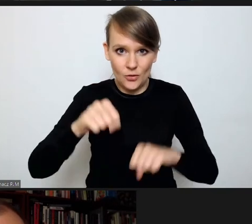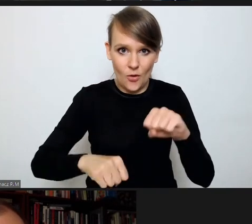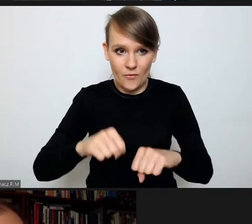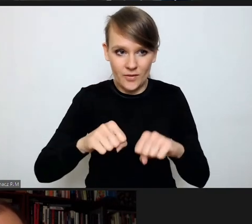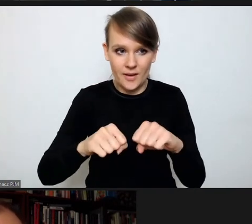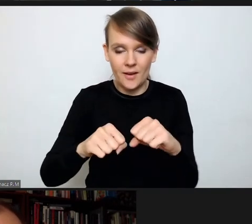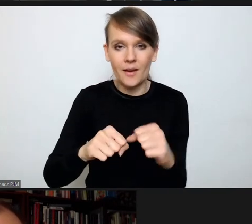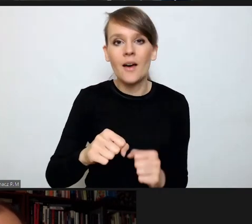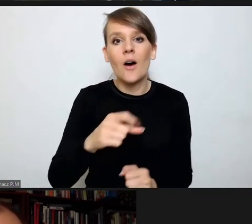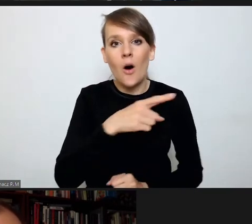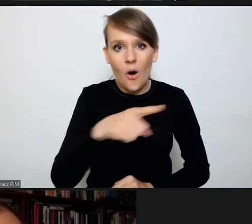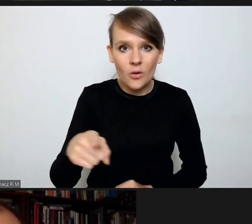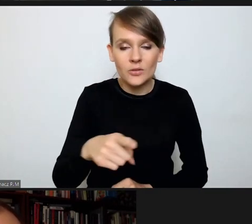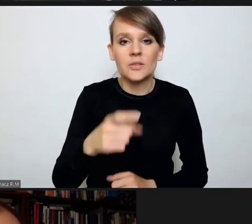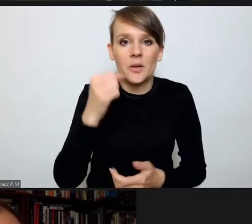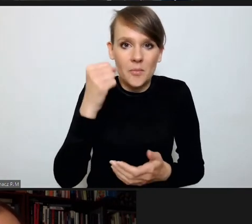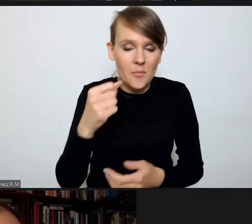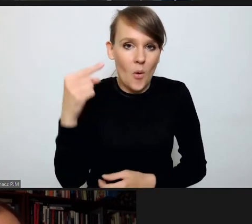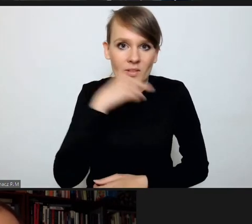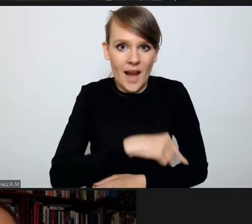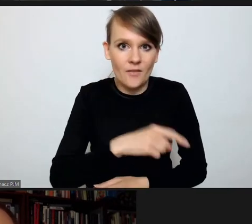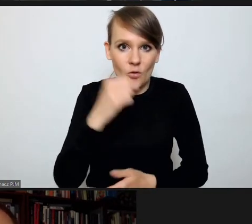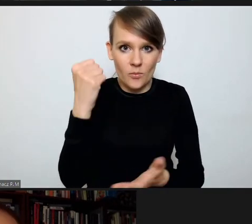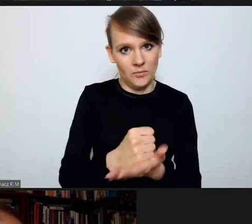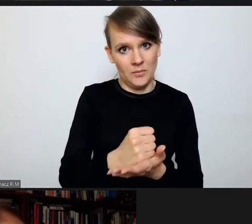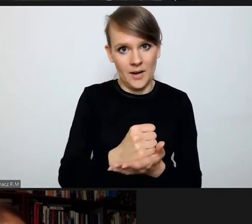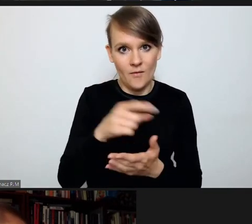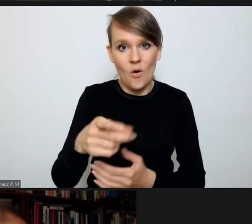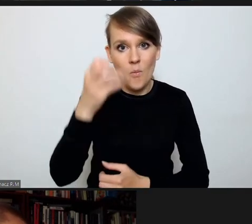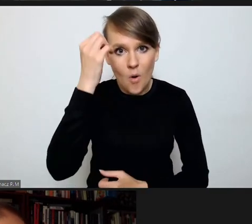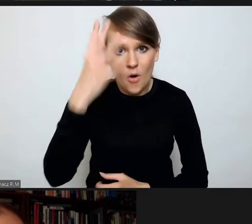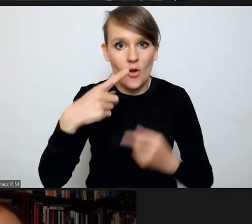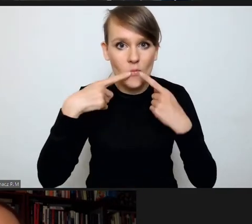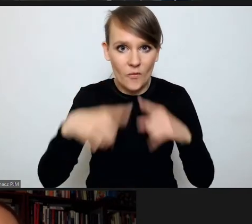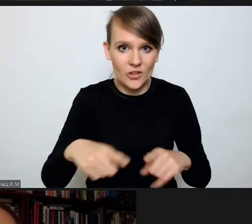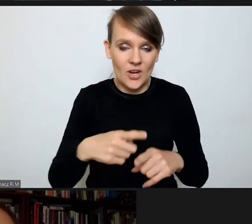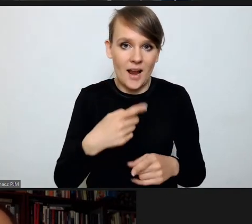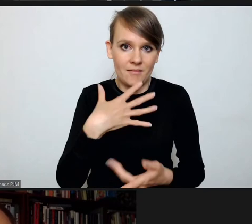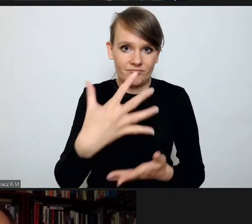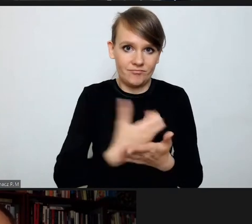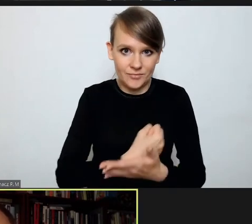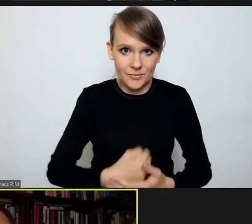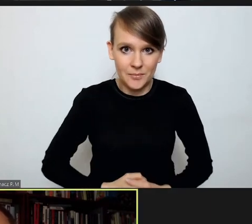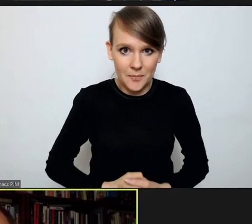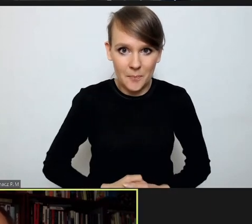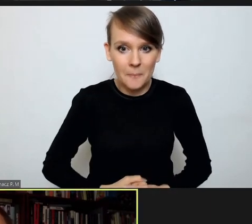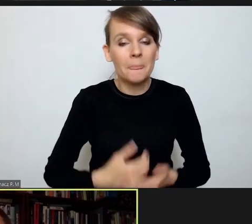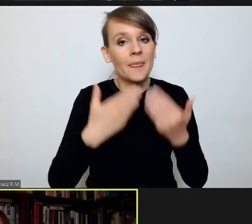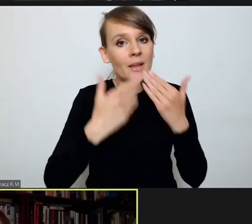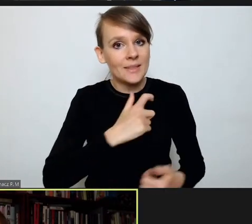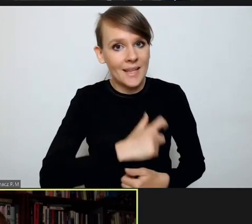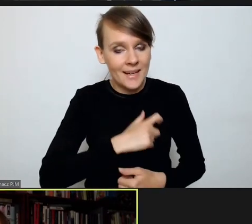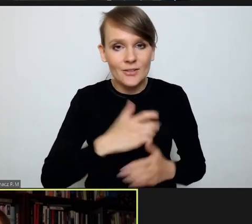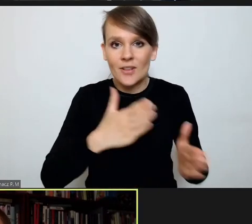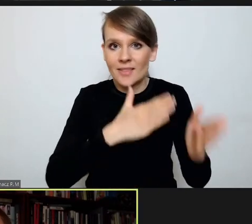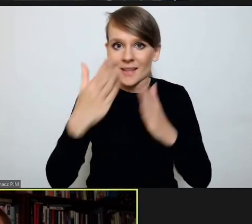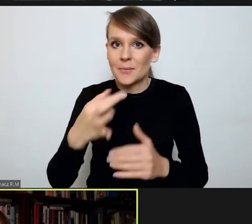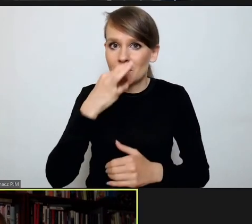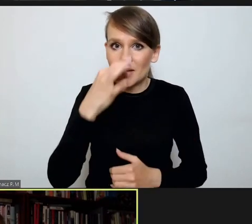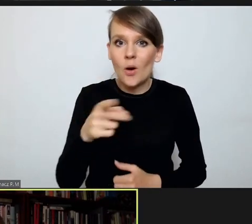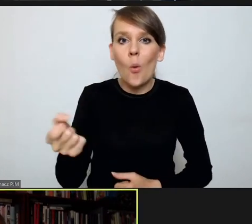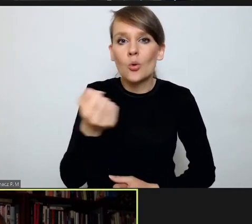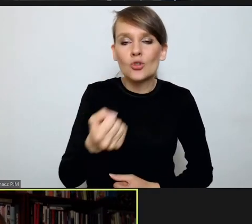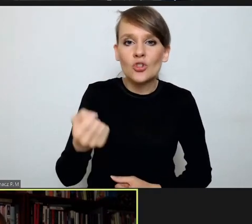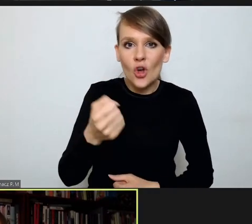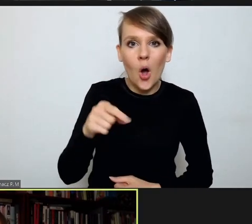którzy prawo potrafią w sposób mądry i odpowiedzialny stosować. Dziękuję serdecznie. Kolejne pytanie, użytkownik,